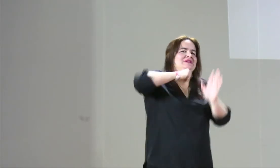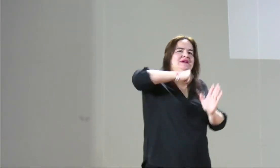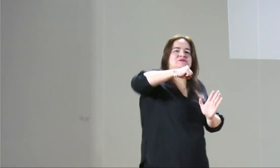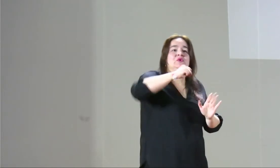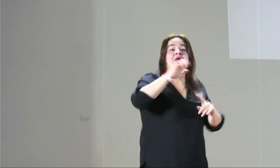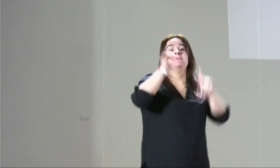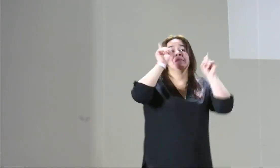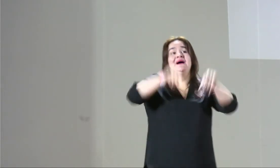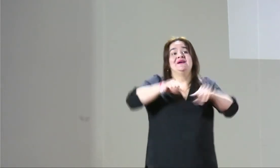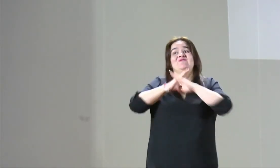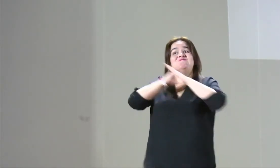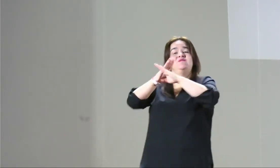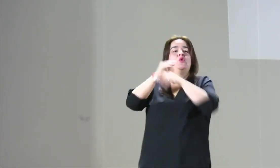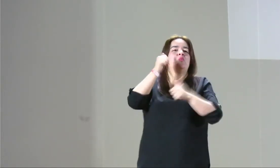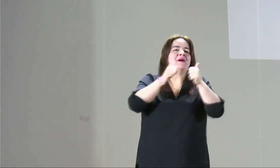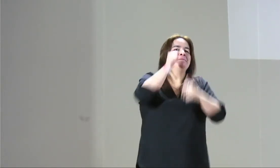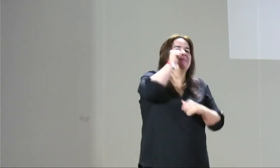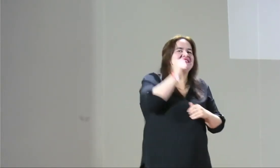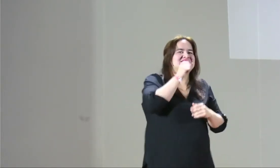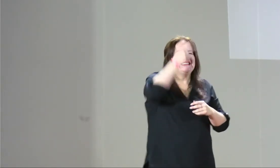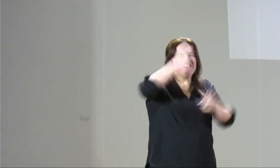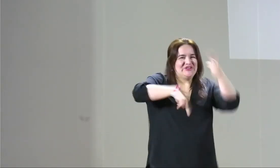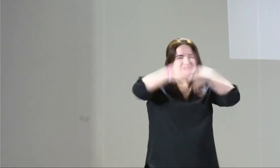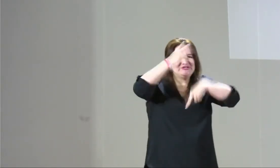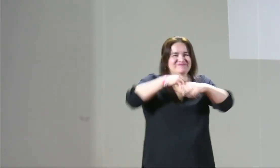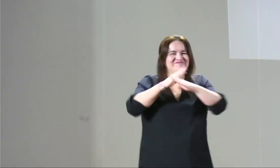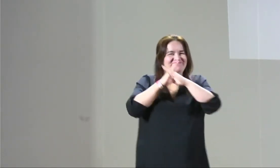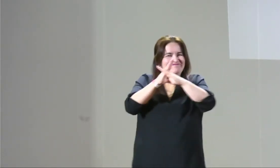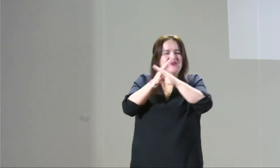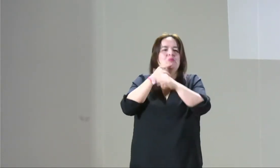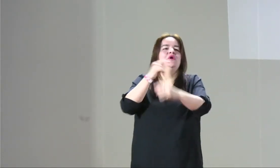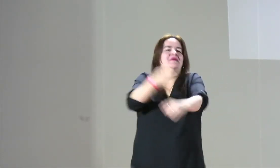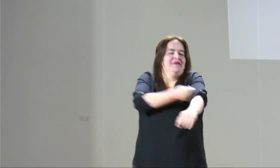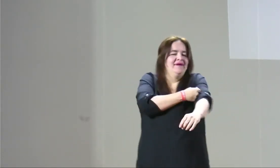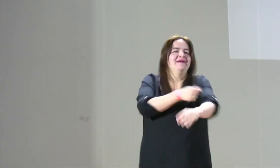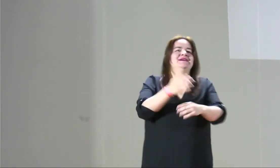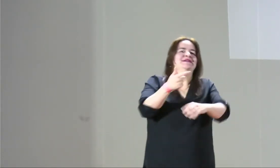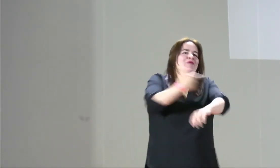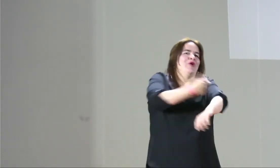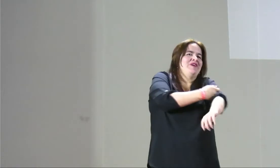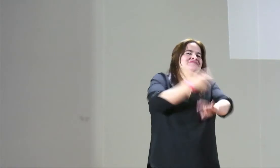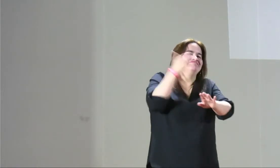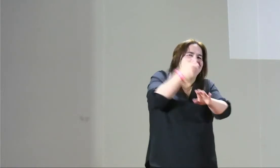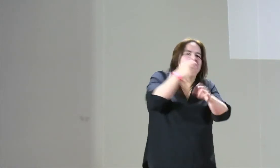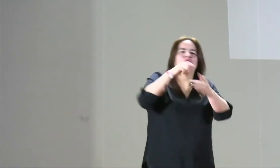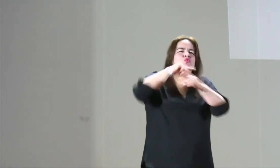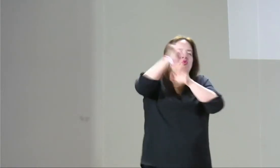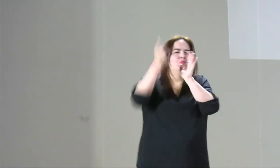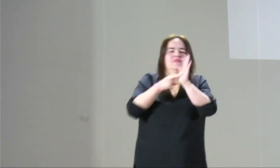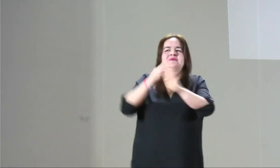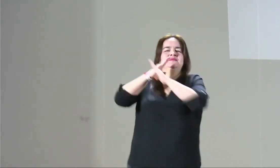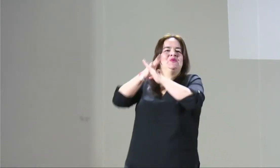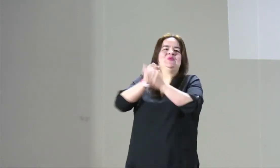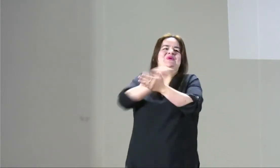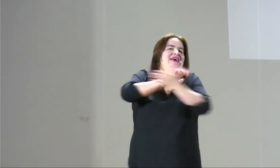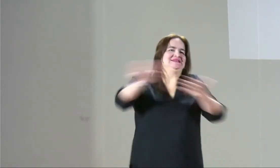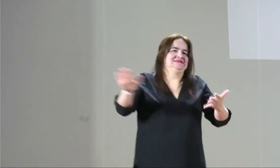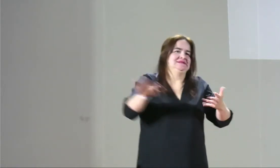los exámenes, la ginecología debe ser gratuita, los programas de prevención también deben ser gratuitos. Todo esto